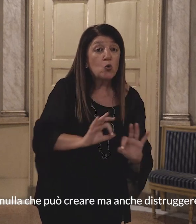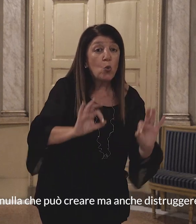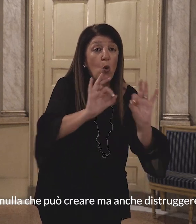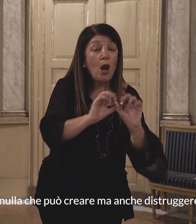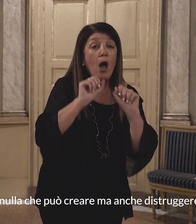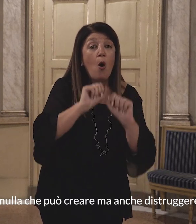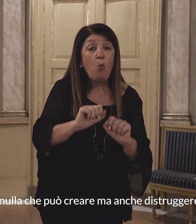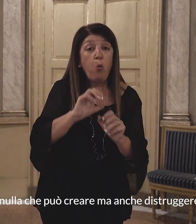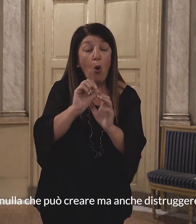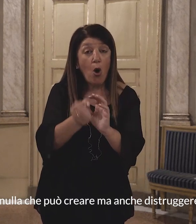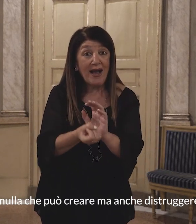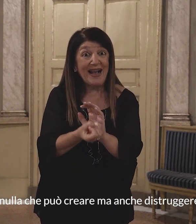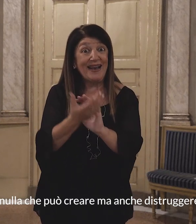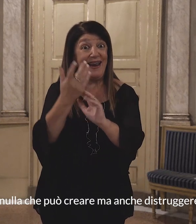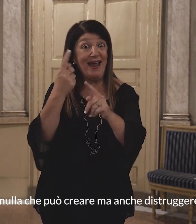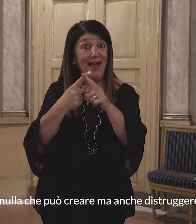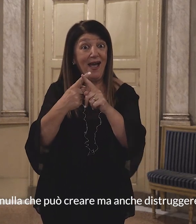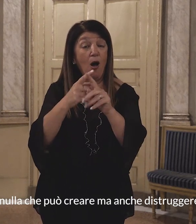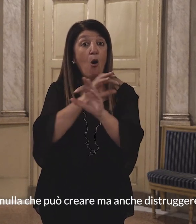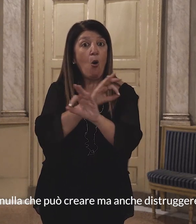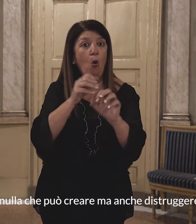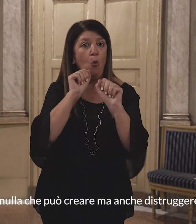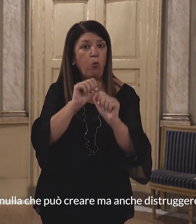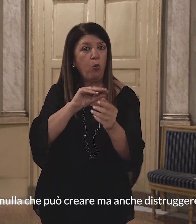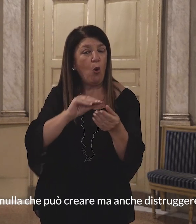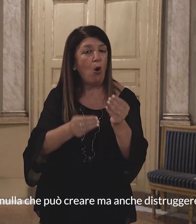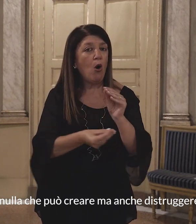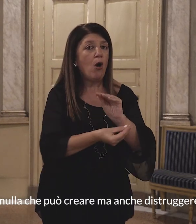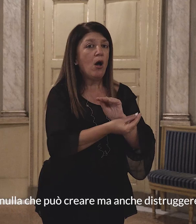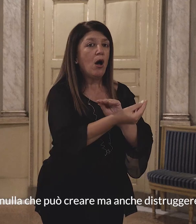'altra è